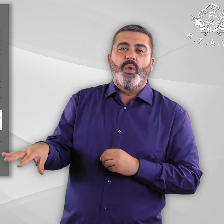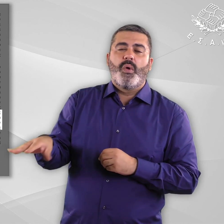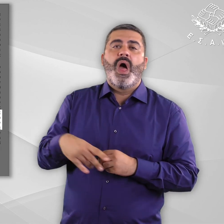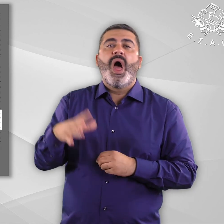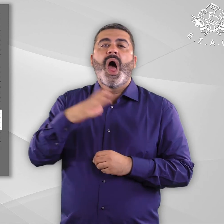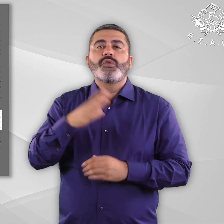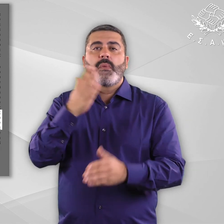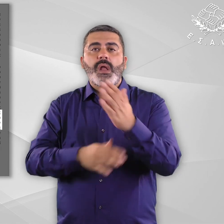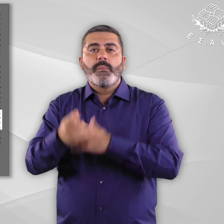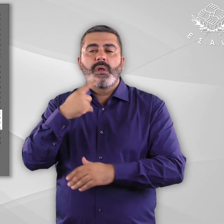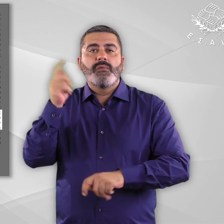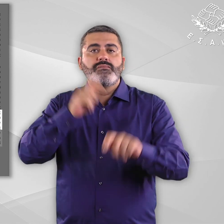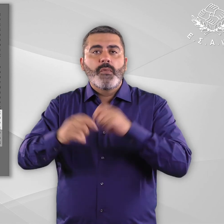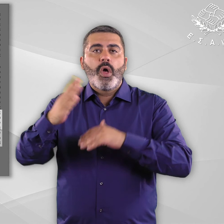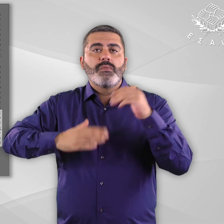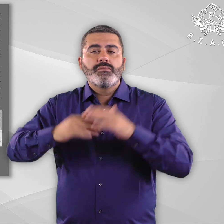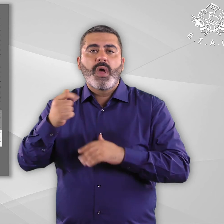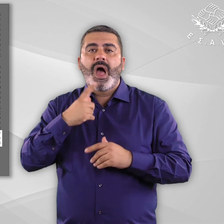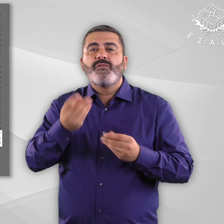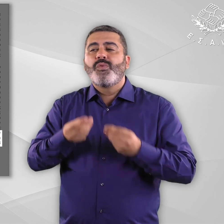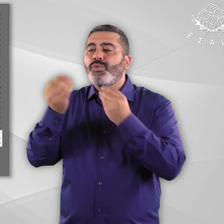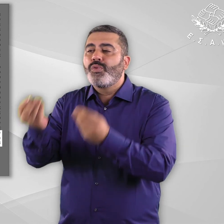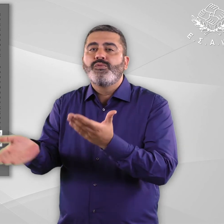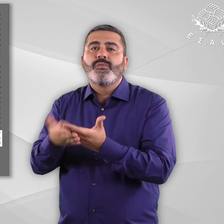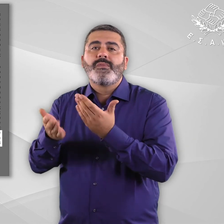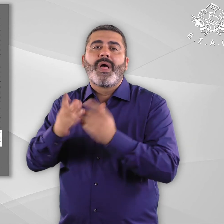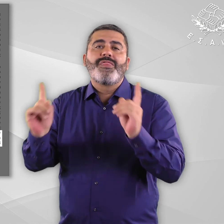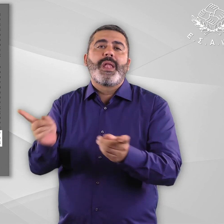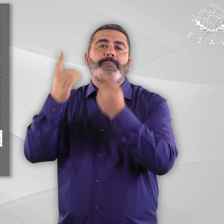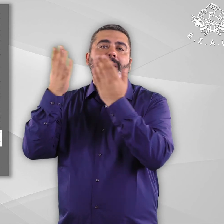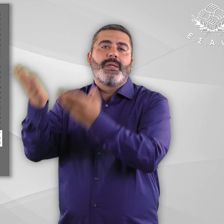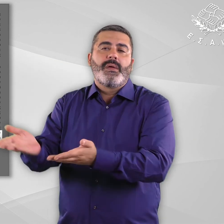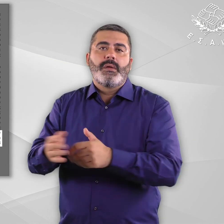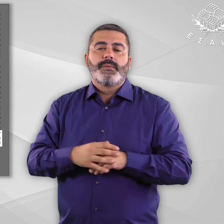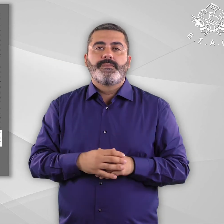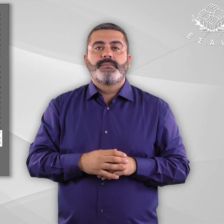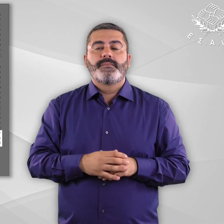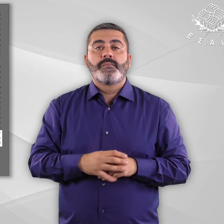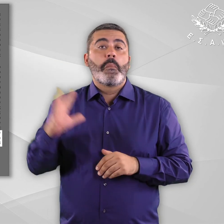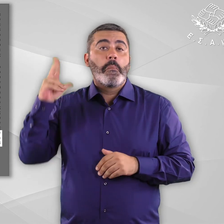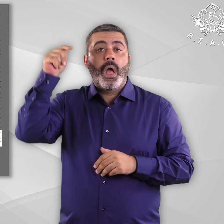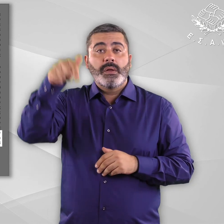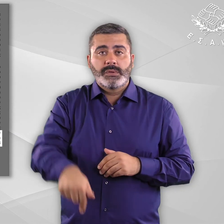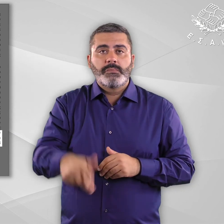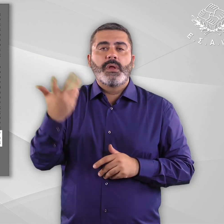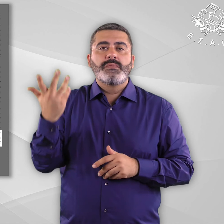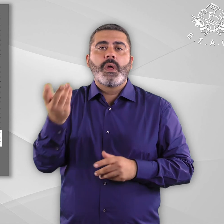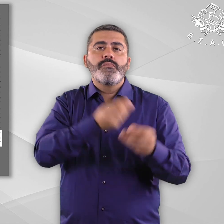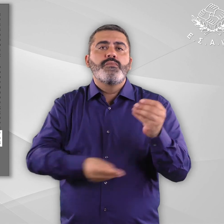αποθεραπείας και αποκατάστασης. Ακόμη και σήμερα δεν έχει εμπεδωθεί από την πλειονότητα των πολιτιστικών φορέων ότι η συμμετοχή των